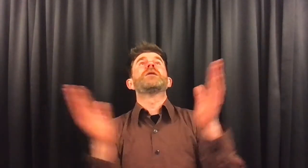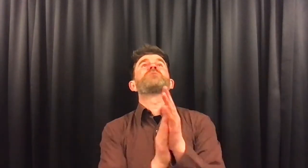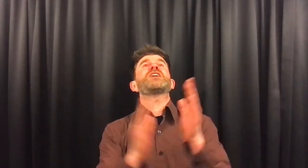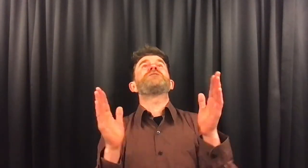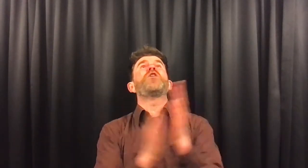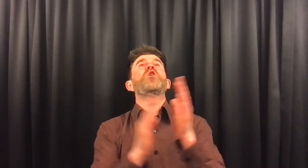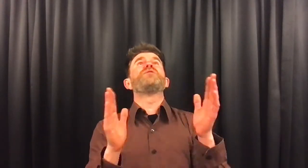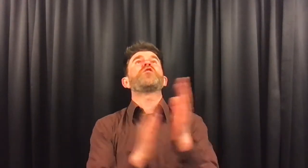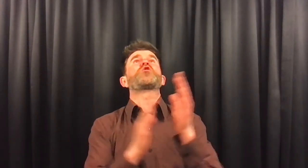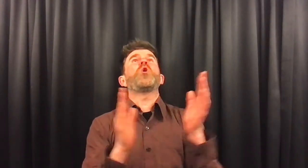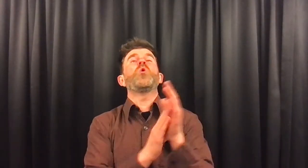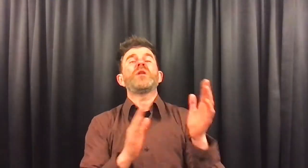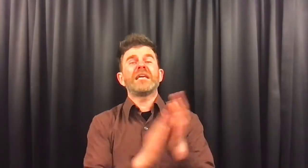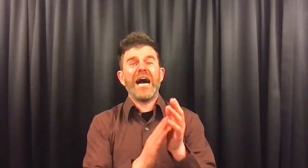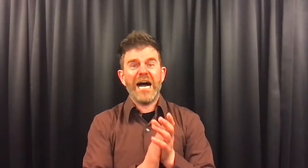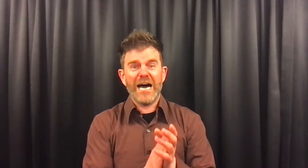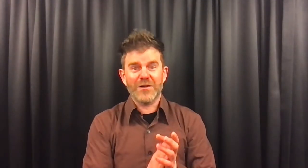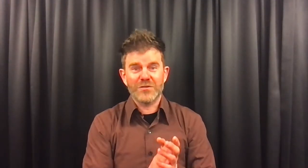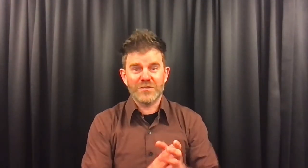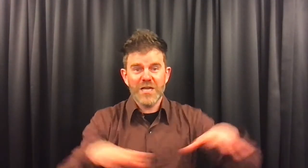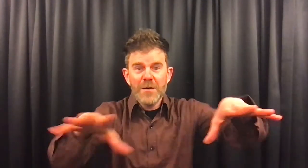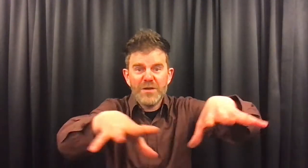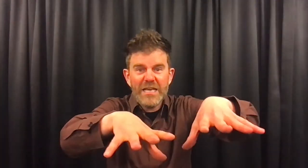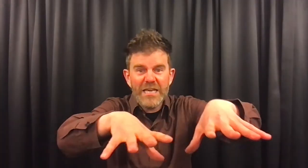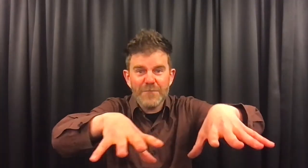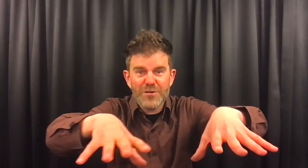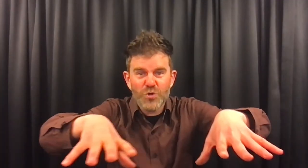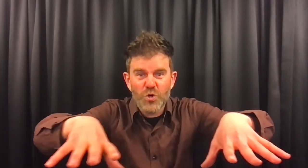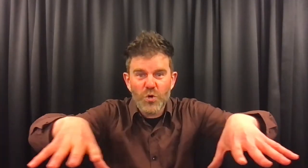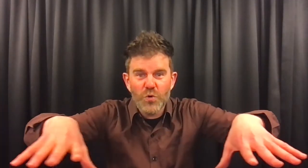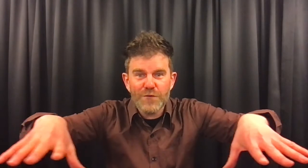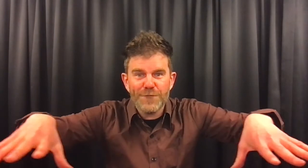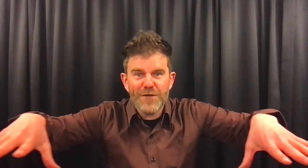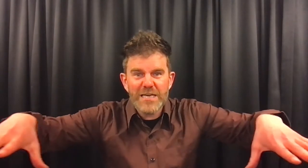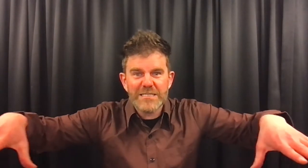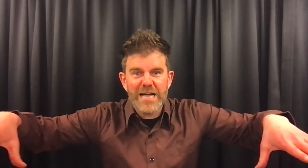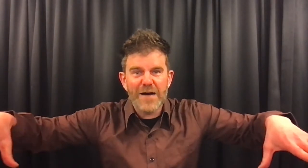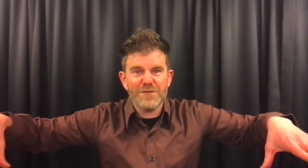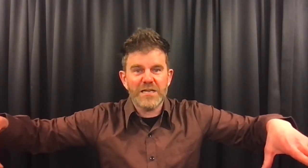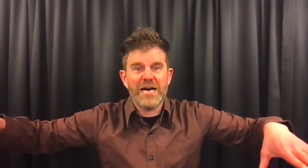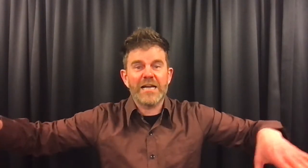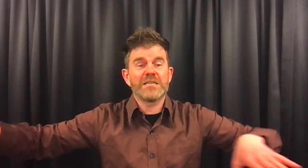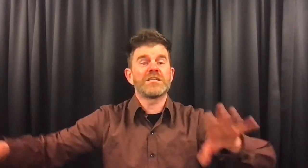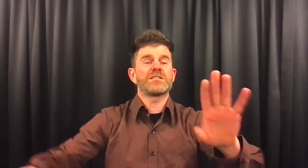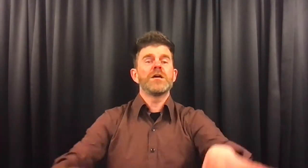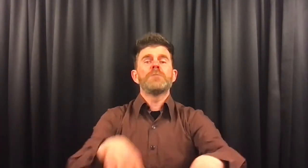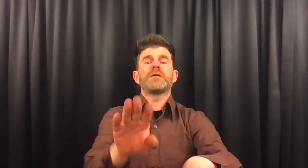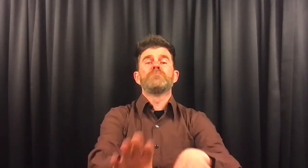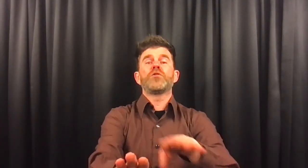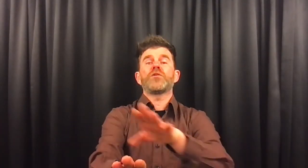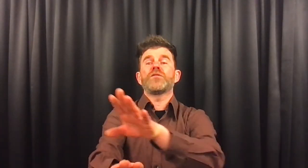Bravo voor koning arend. Beneden werd er een grote feesttafel klaargezet met borden.